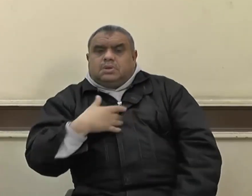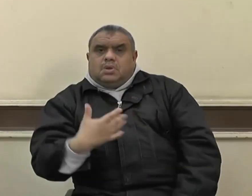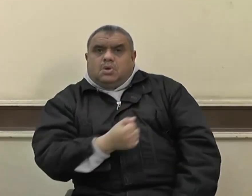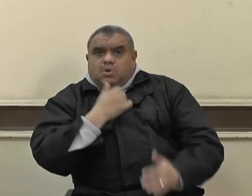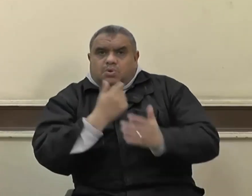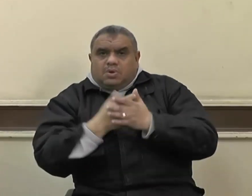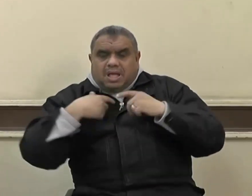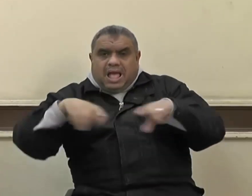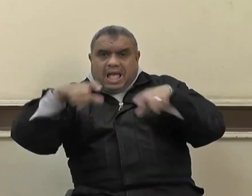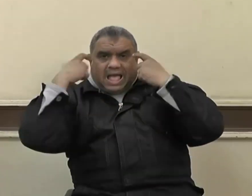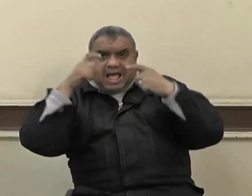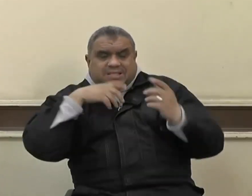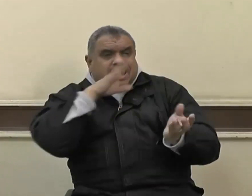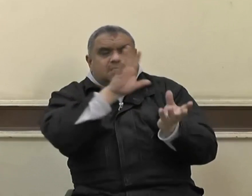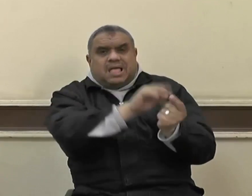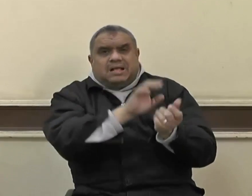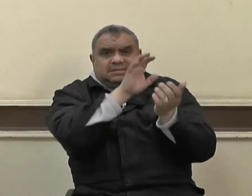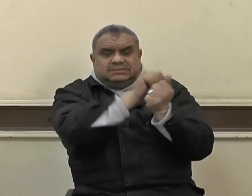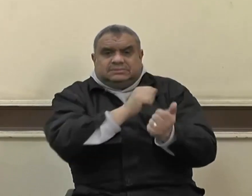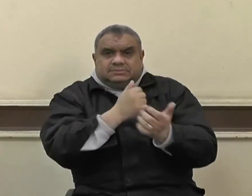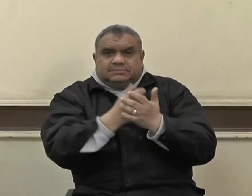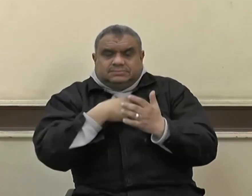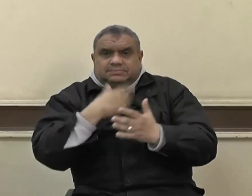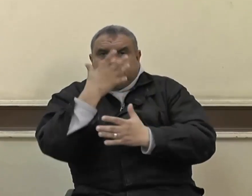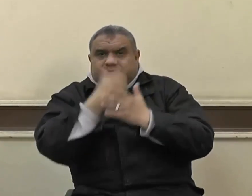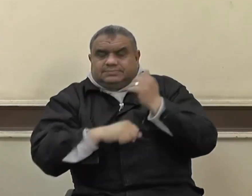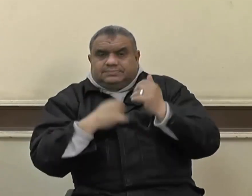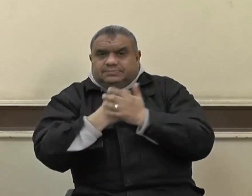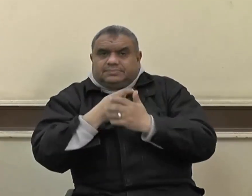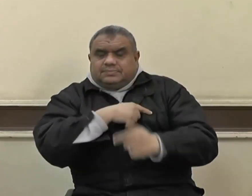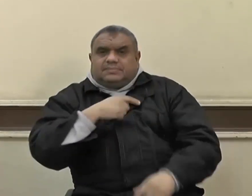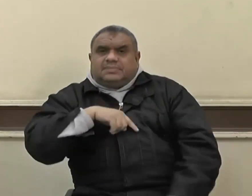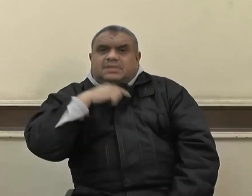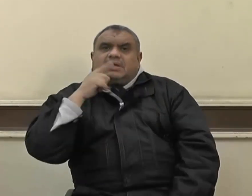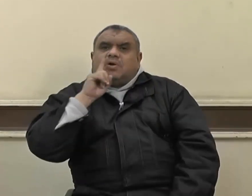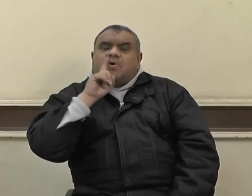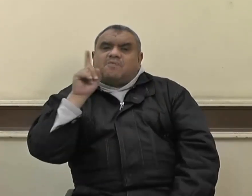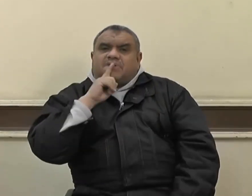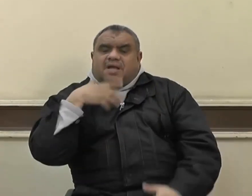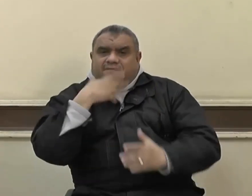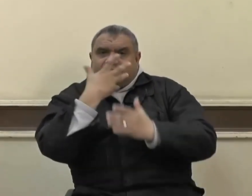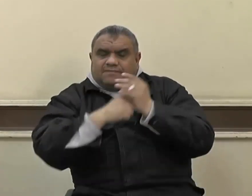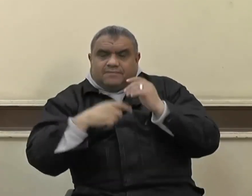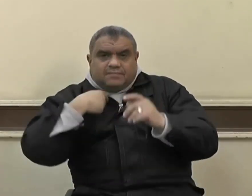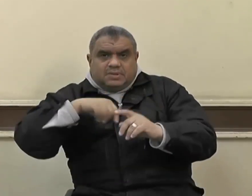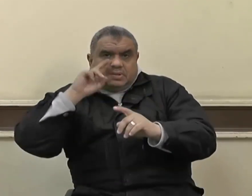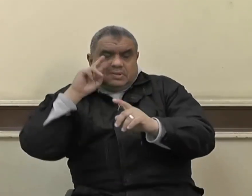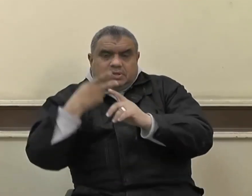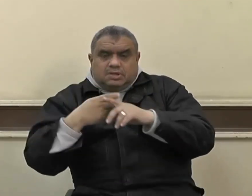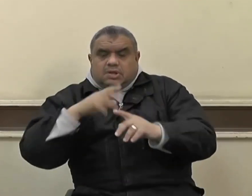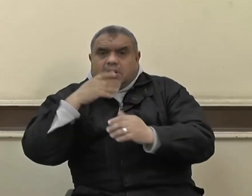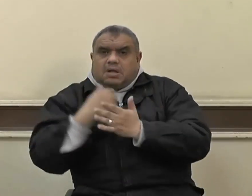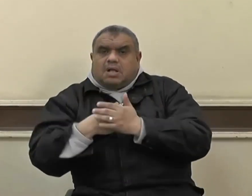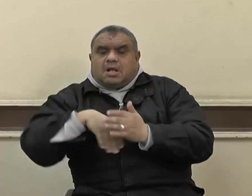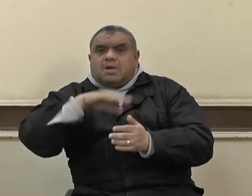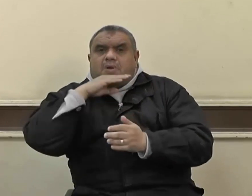الخطاب رضي الله عنه يبين لنا ما يتوجب علينا تجاه الشهداء من الاعتراف